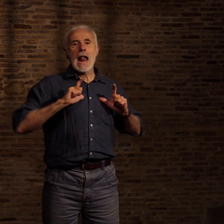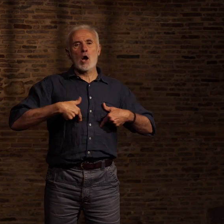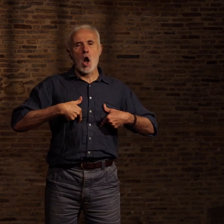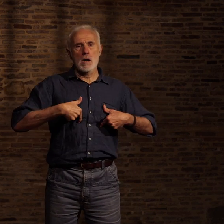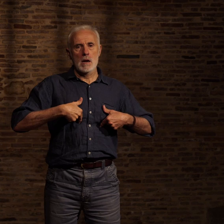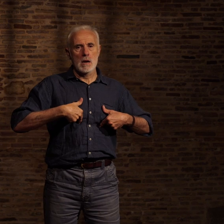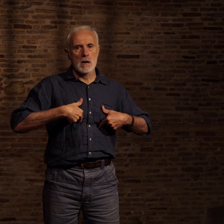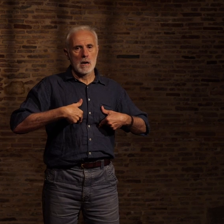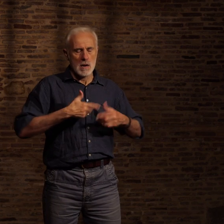La connaissance de soi